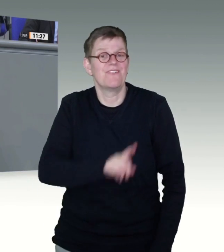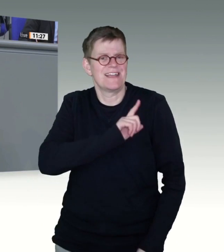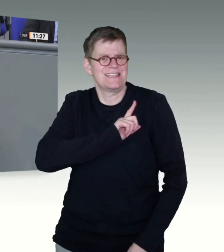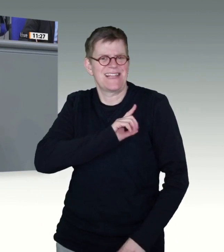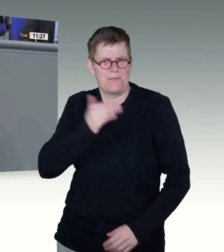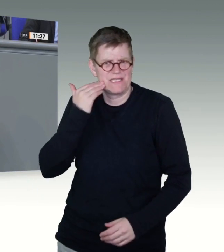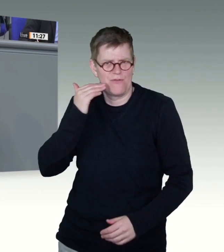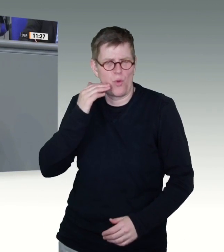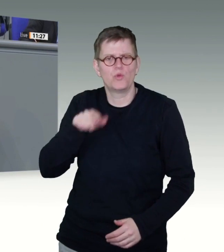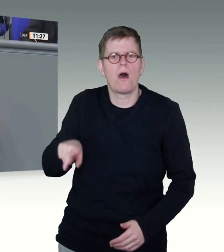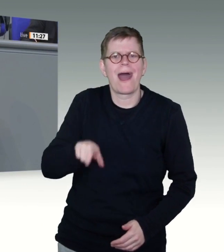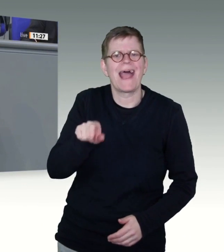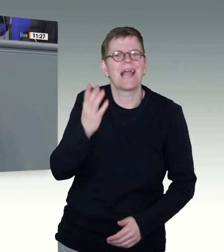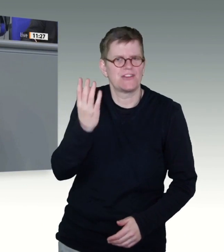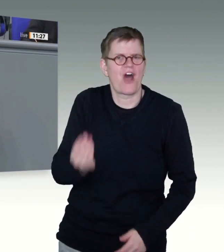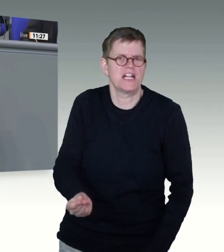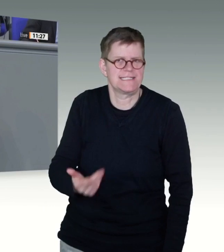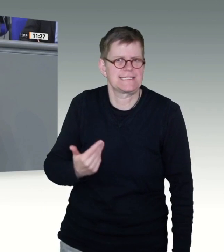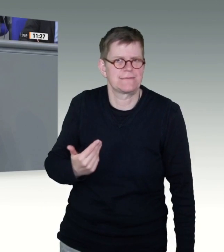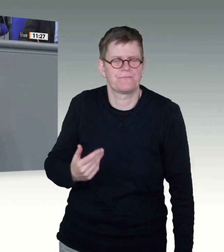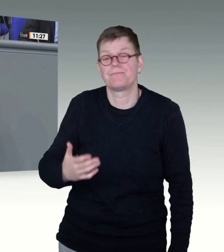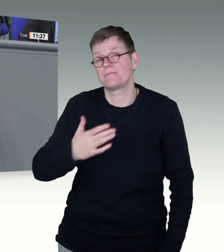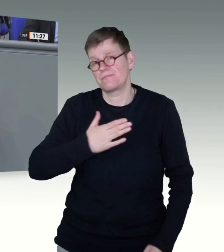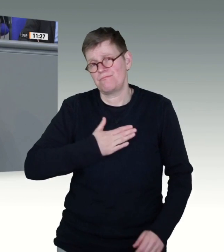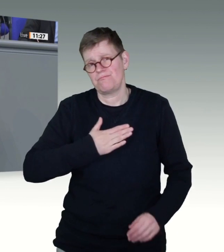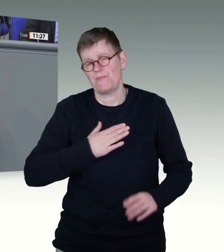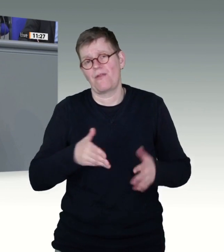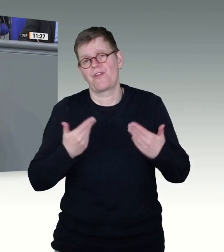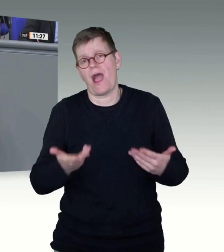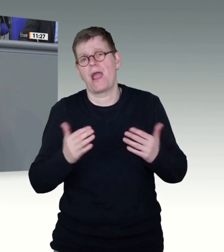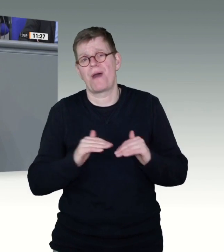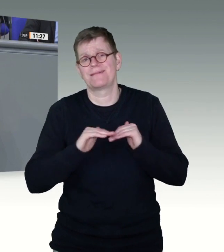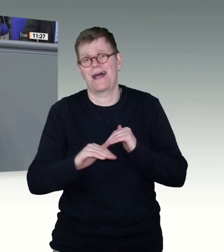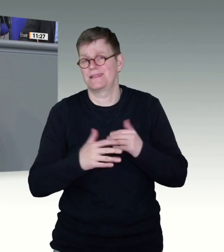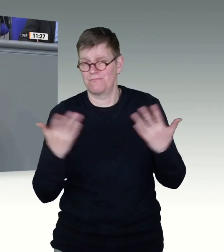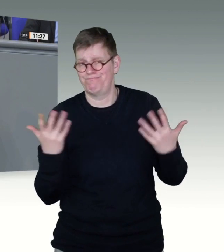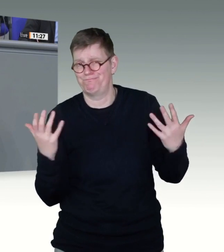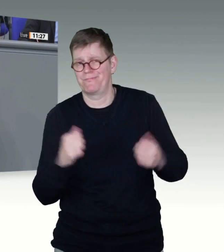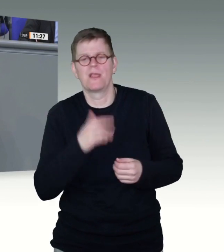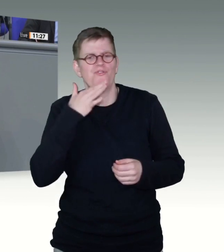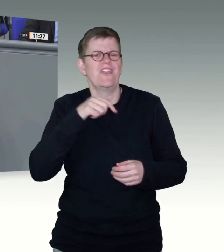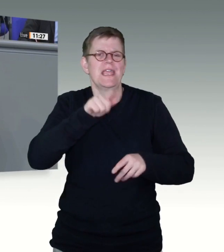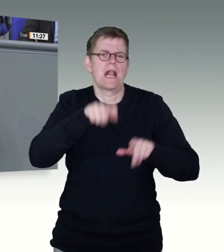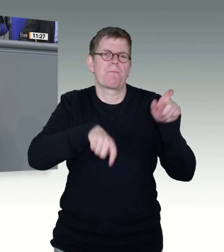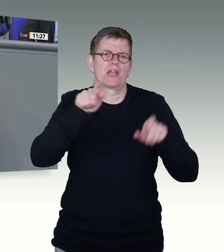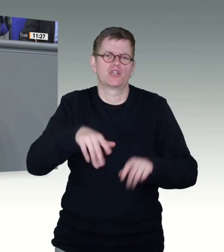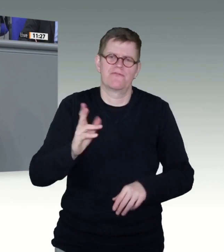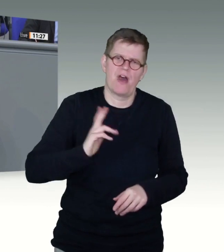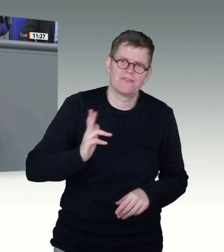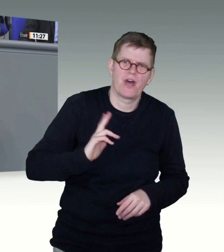meinem Heimatland warten viele Menschen auf Impftermine. Hier gibt es also ein